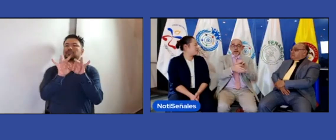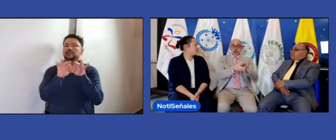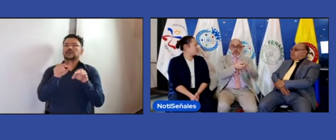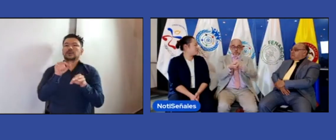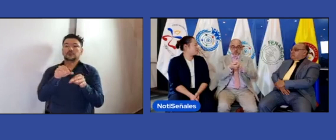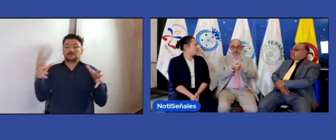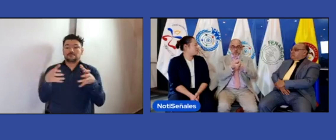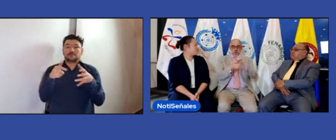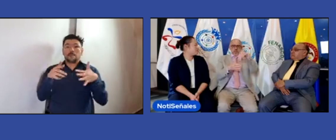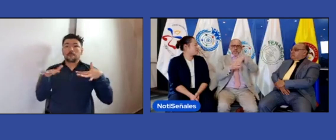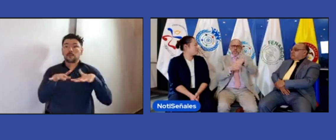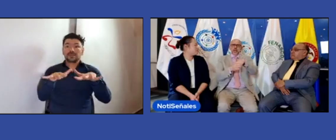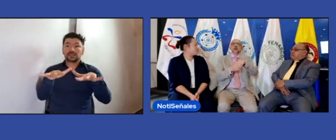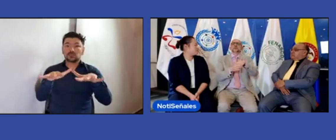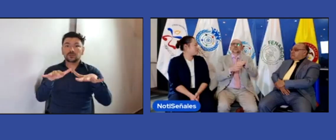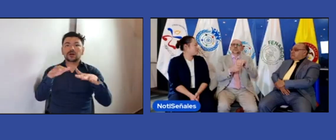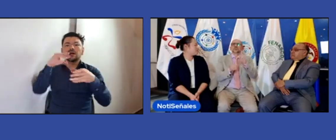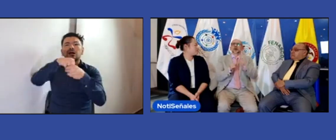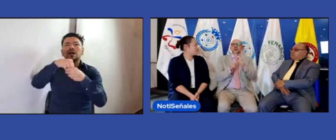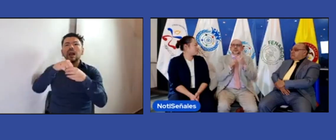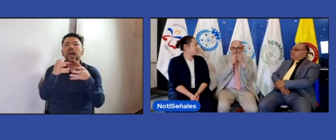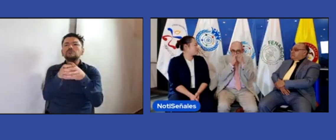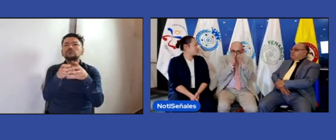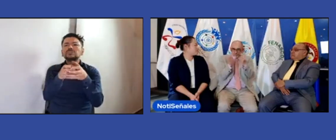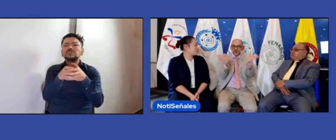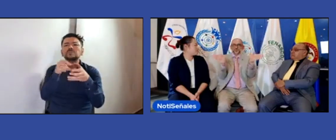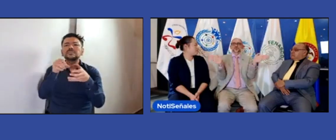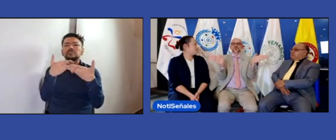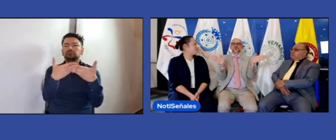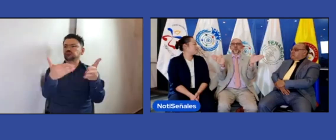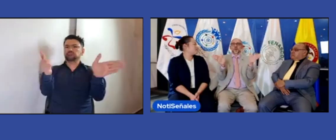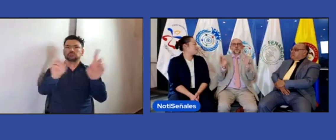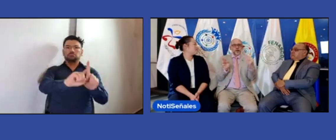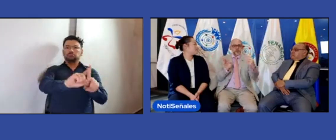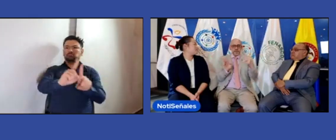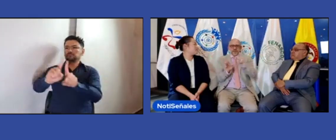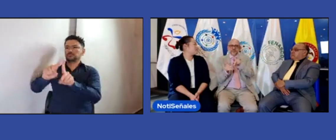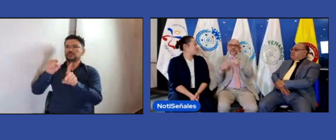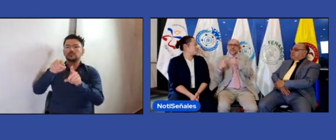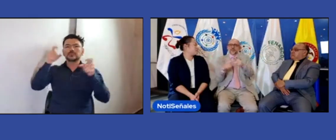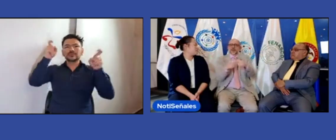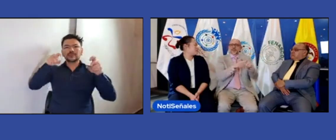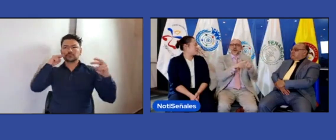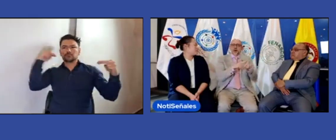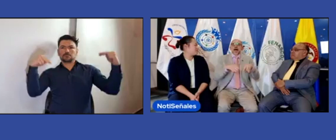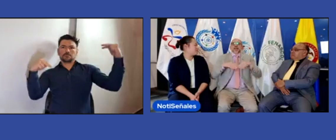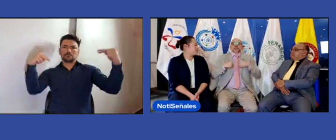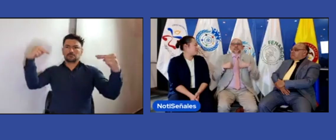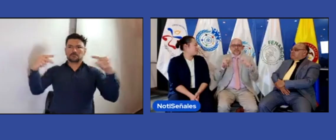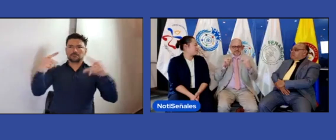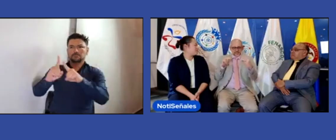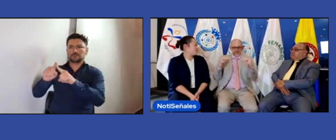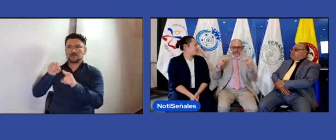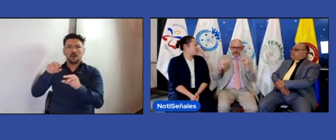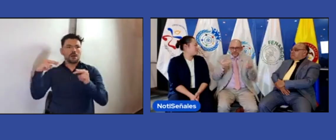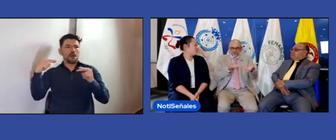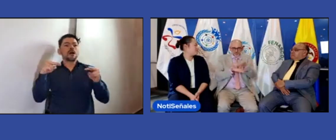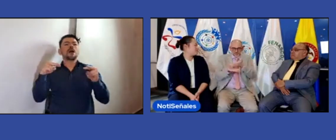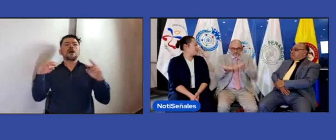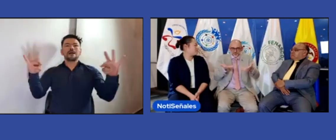asociativo fortalecido. De que no solamente se tengan las asociaciones, sino de que se acepten los diferentes